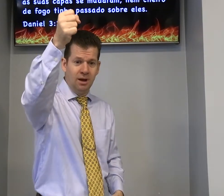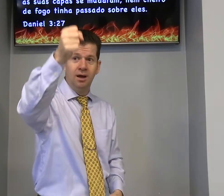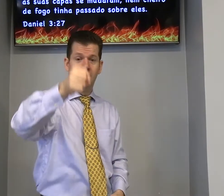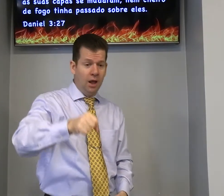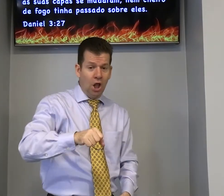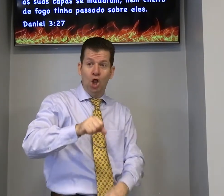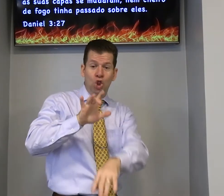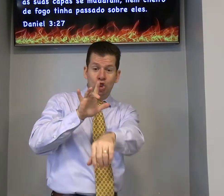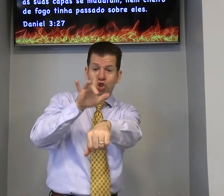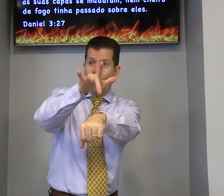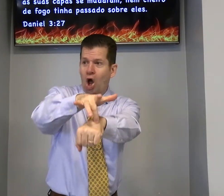isso e Moisés